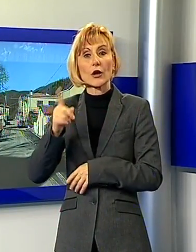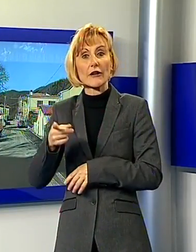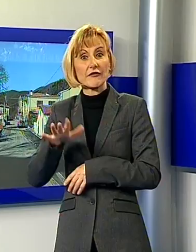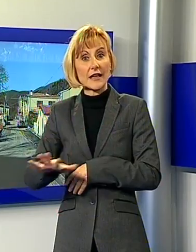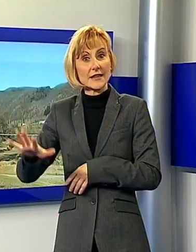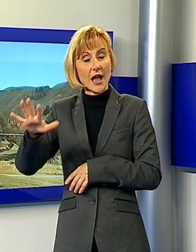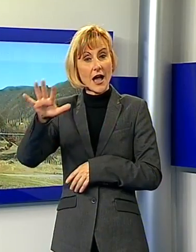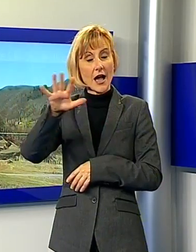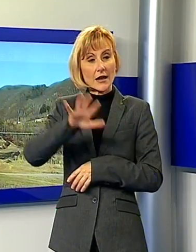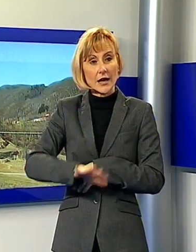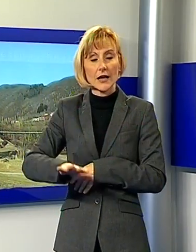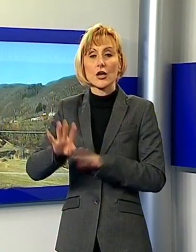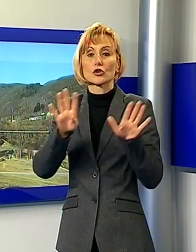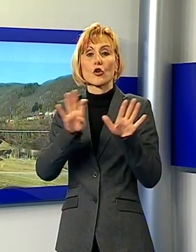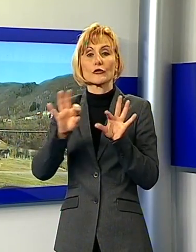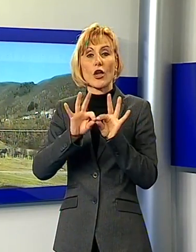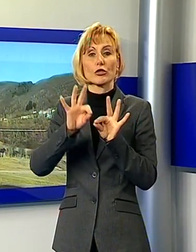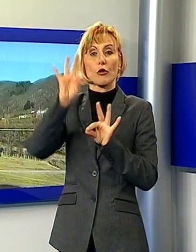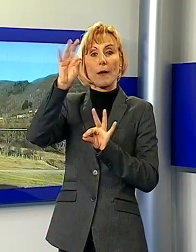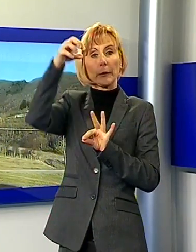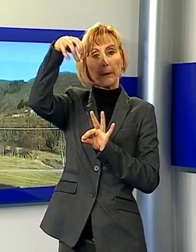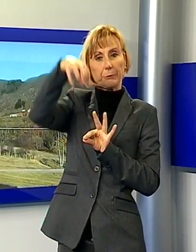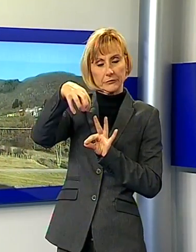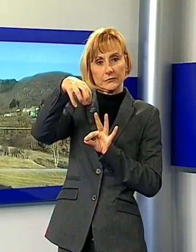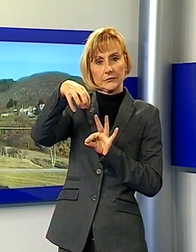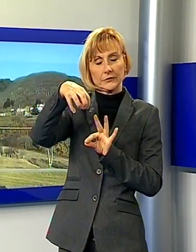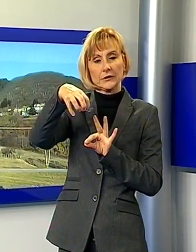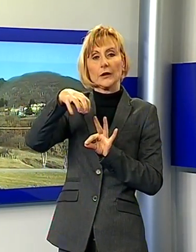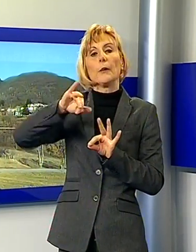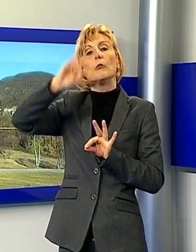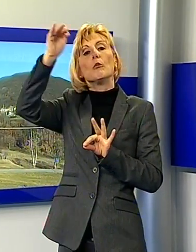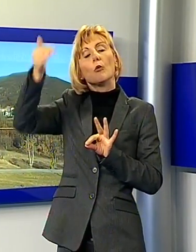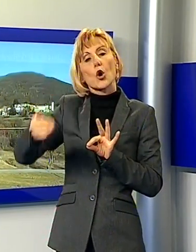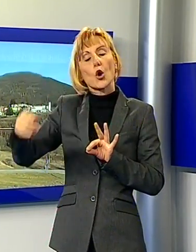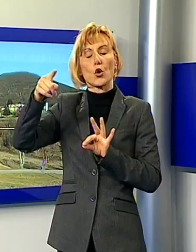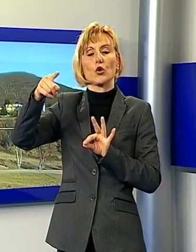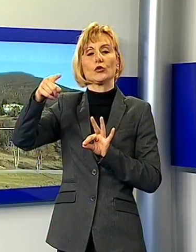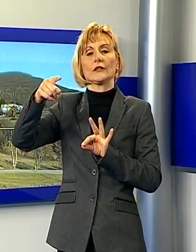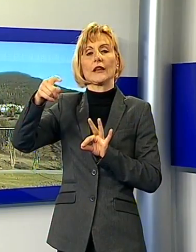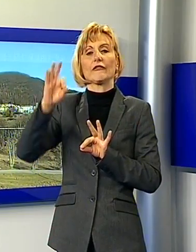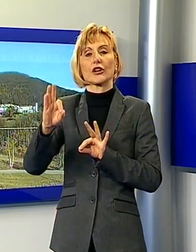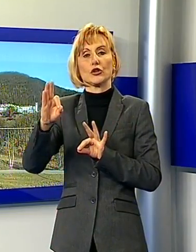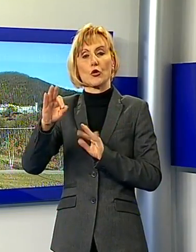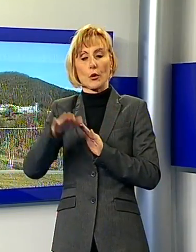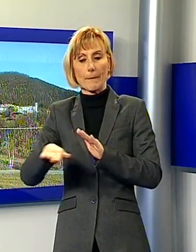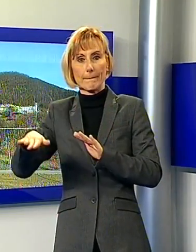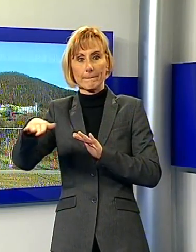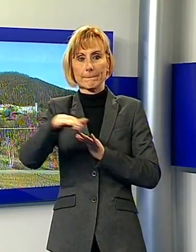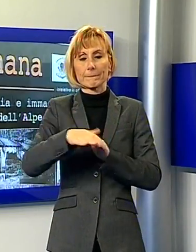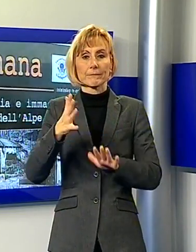metri sopra il livello del mare ai piedi del Monte Frignone che fa da porta d'ingresso al Parco Naturale dell